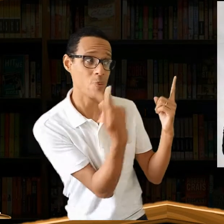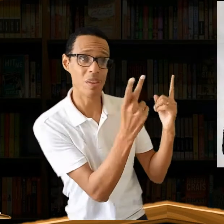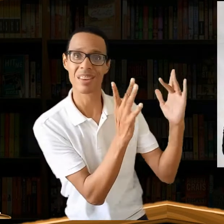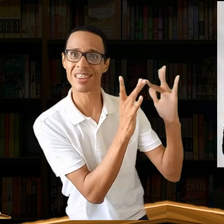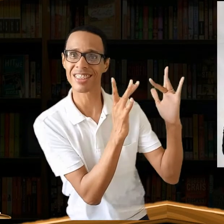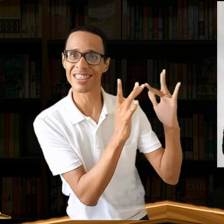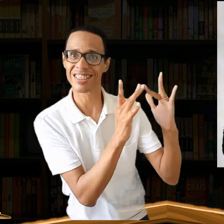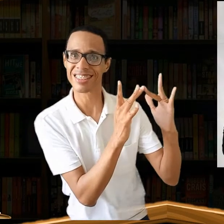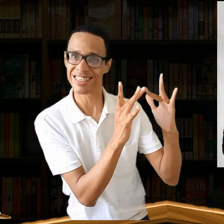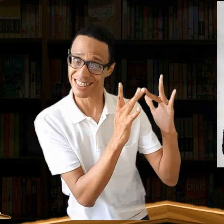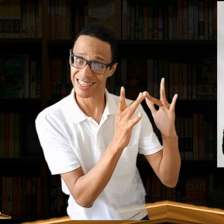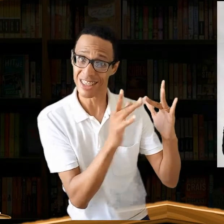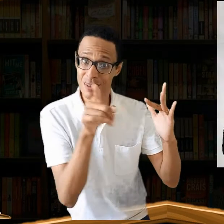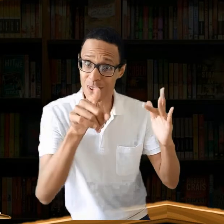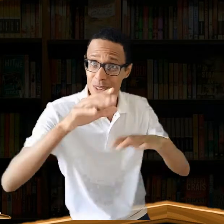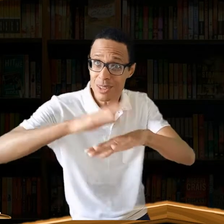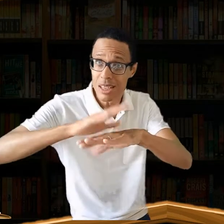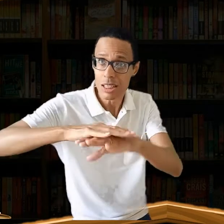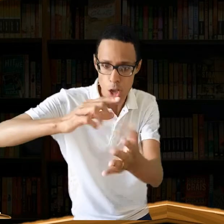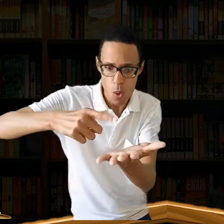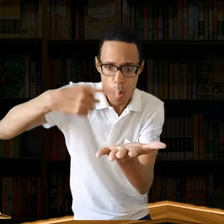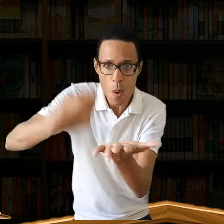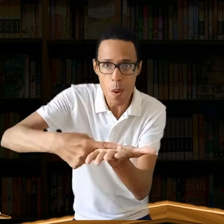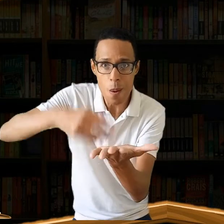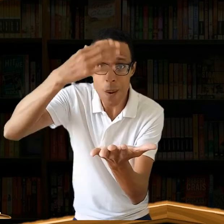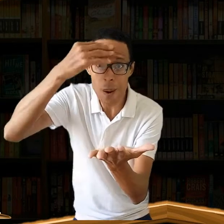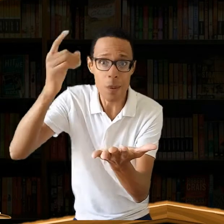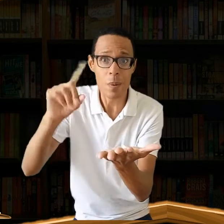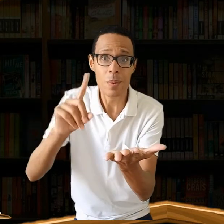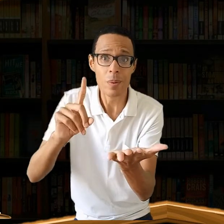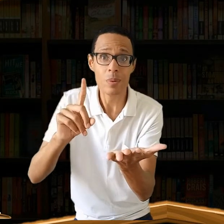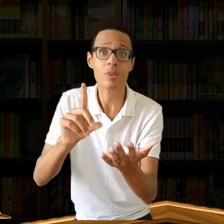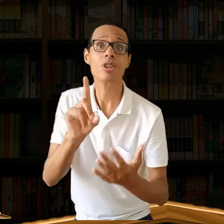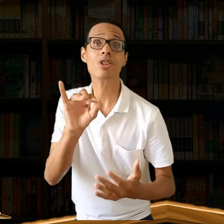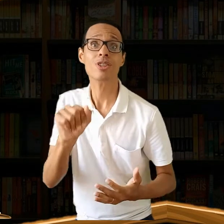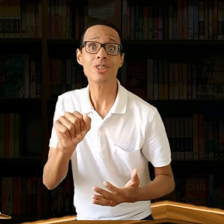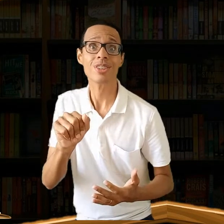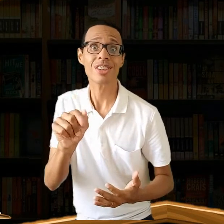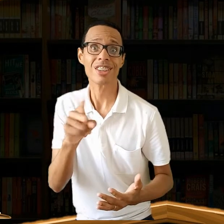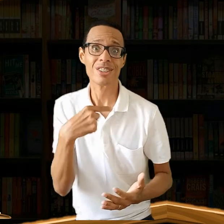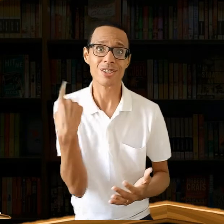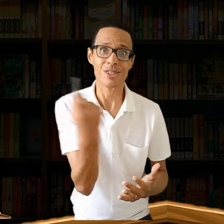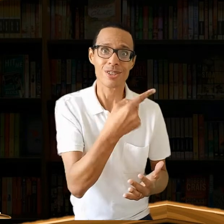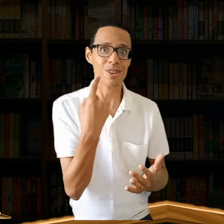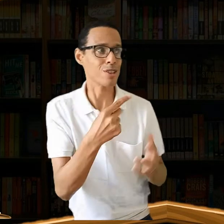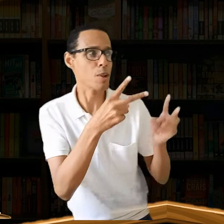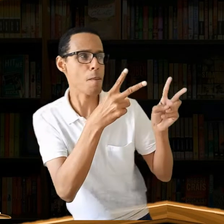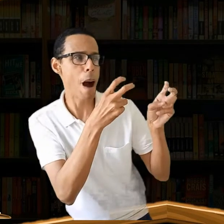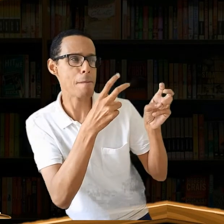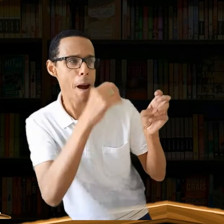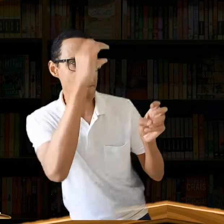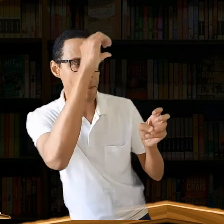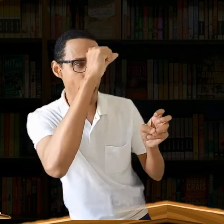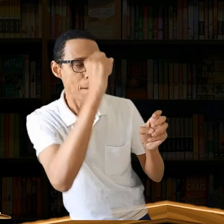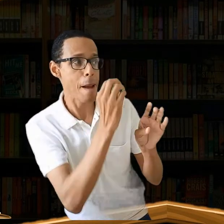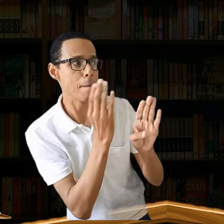Já anote aí em sua agenda e esteja conosco para juntos descobrirmos